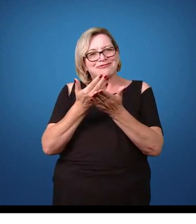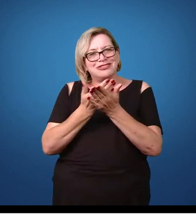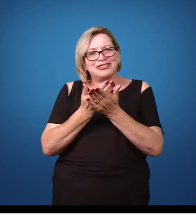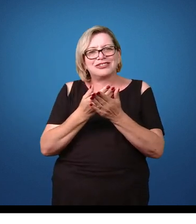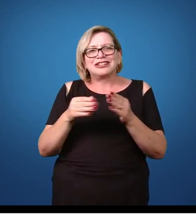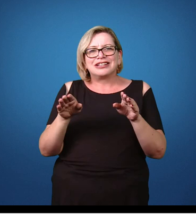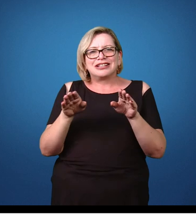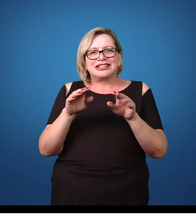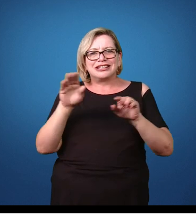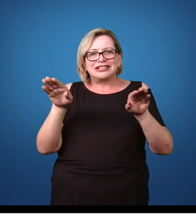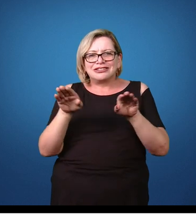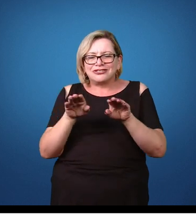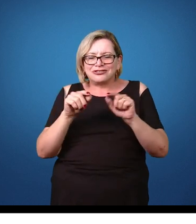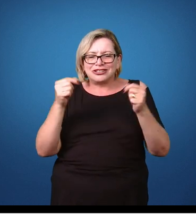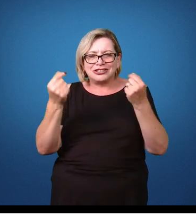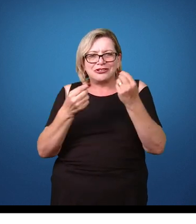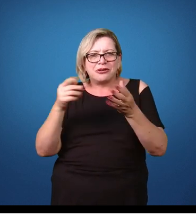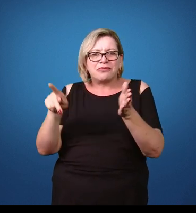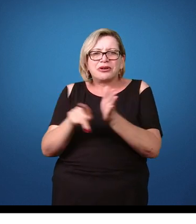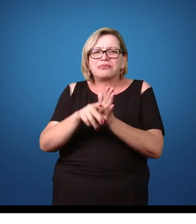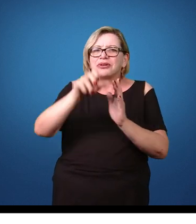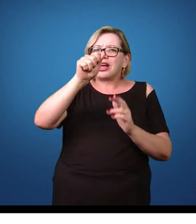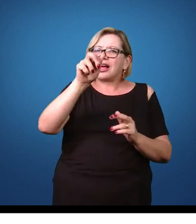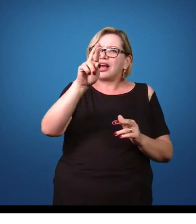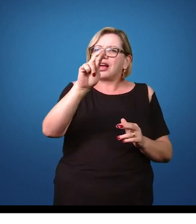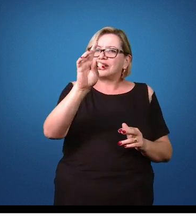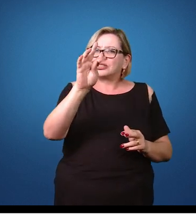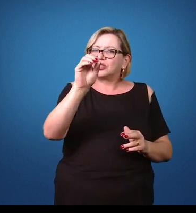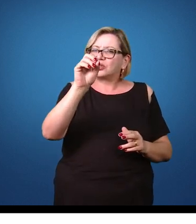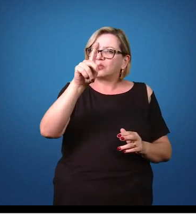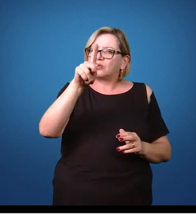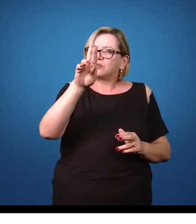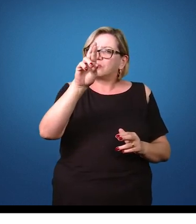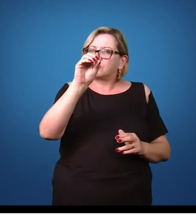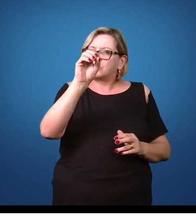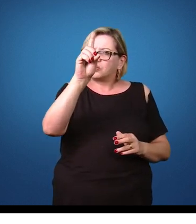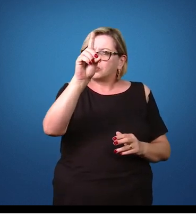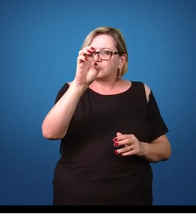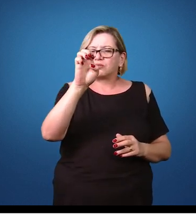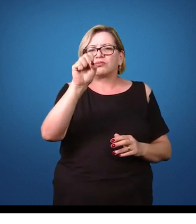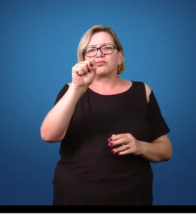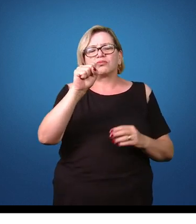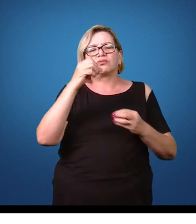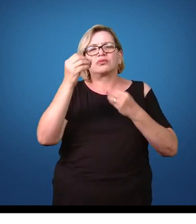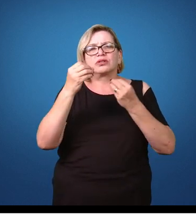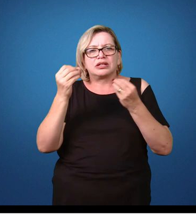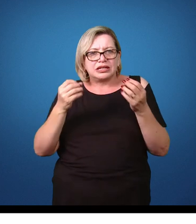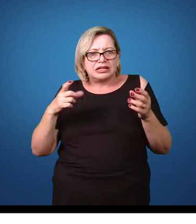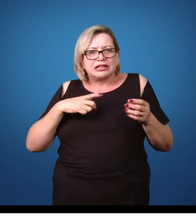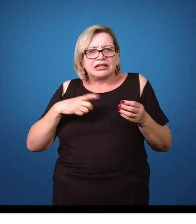ectoparasitas, e também aqueles artrópodos que são vetores, ou seja, que vinculam doenças